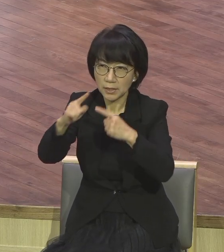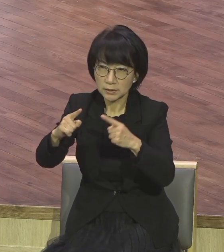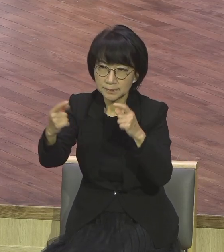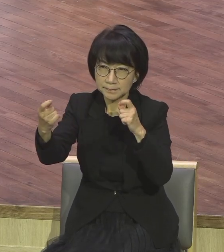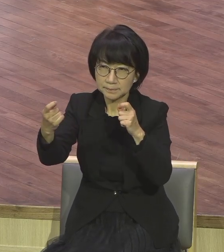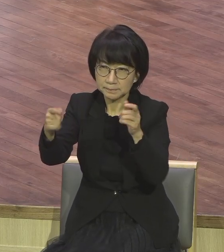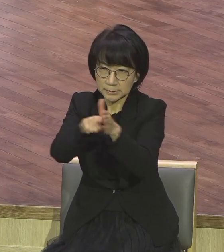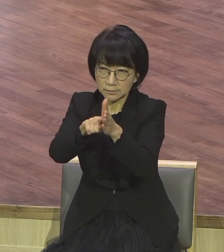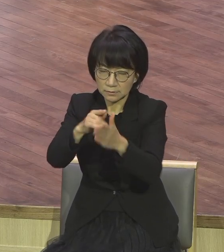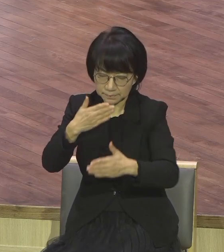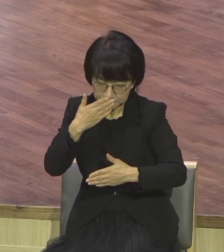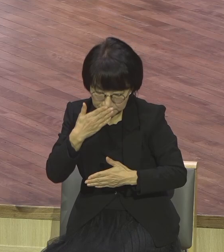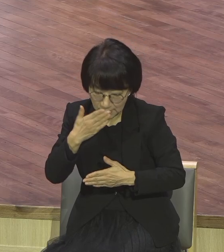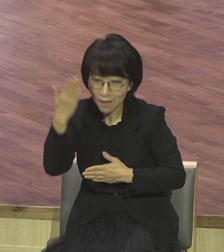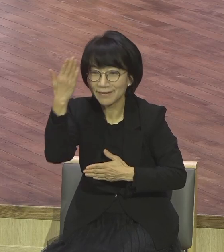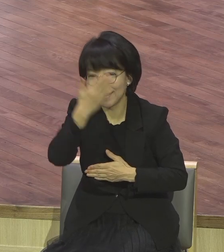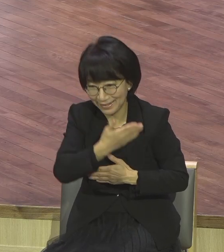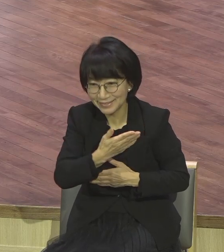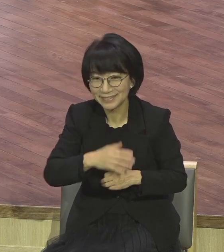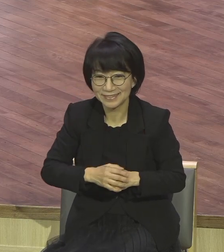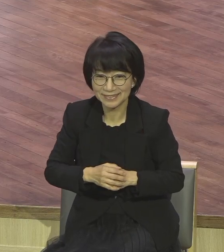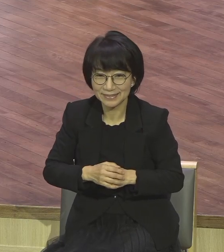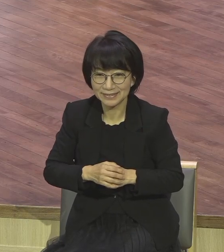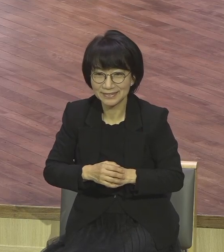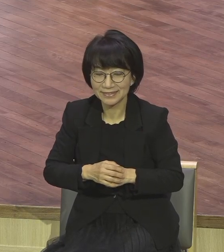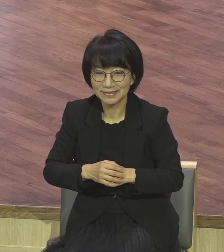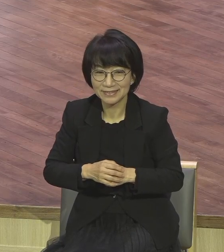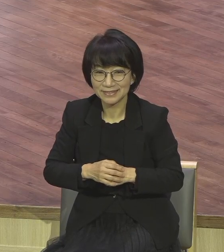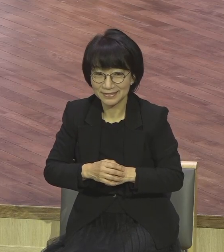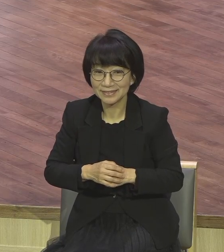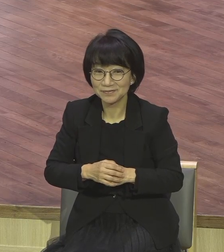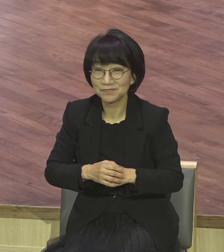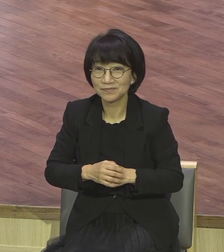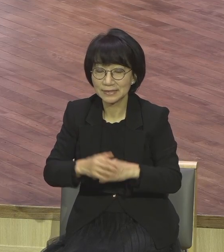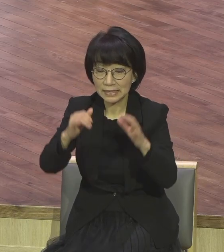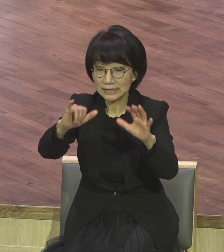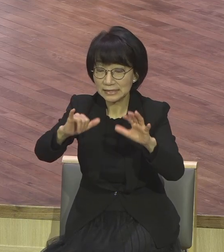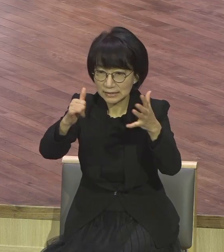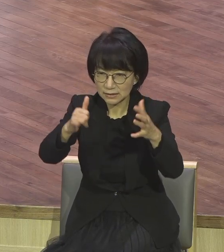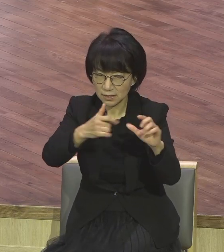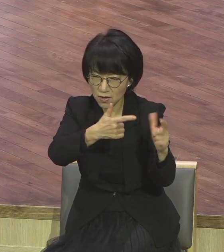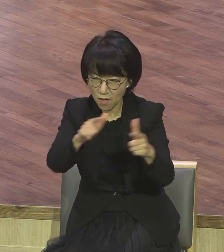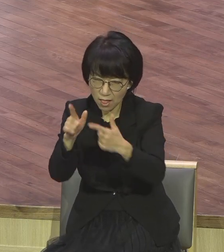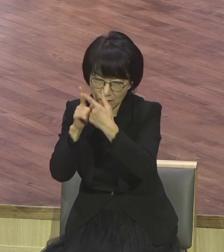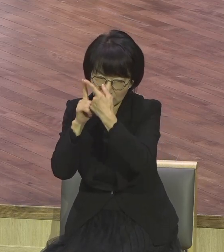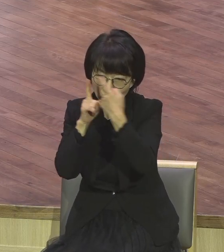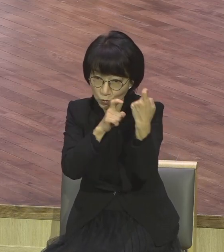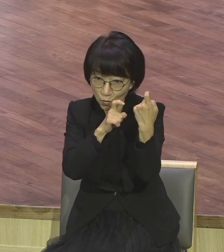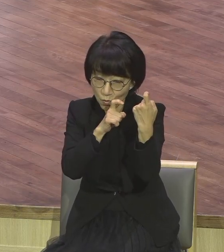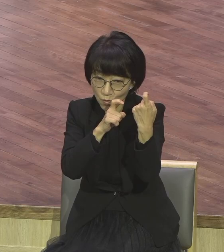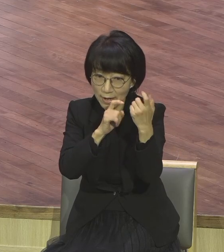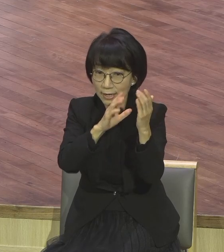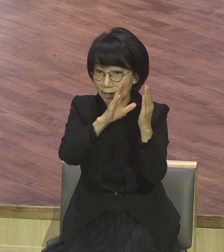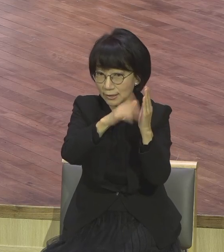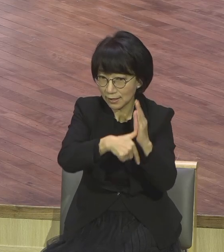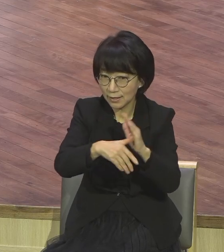그래서 영적 순수성을 가져야 돼요. 세상에 많은 유혹과 역경 속에서도 우리는 순수성이 뭐예요? 순결이 뭐예요?